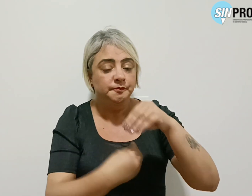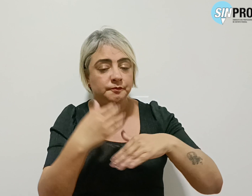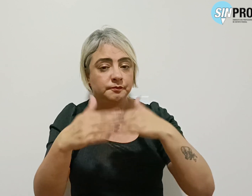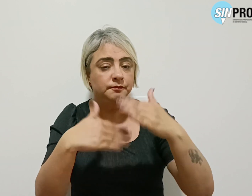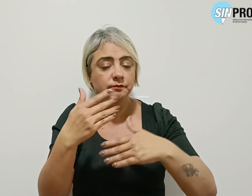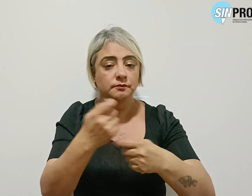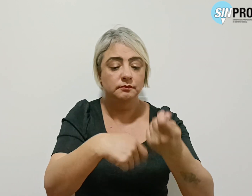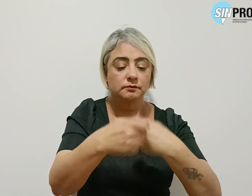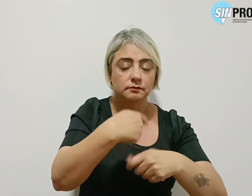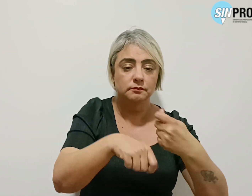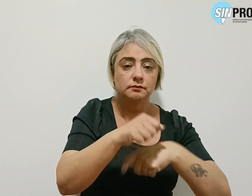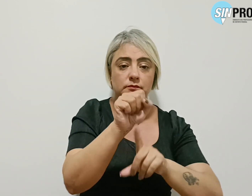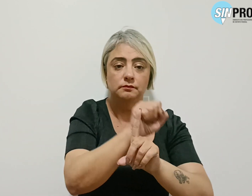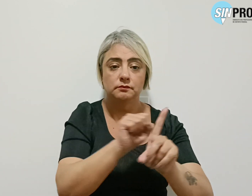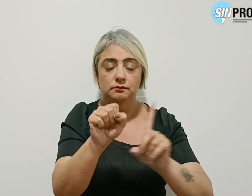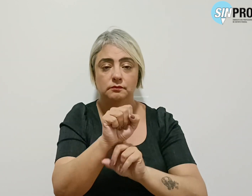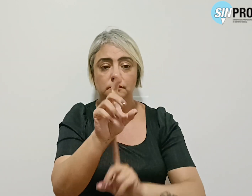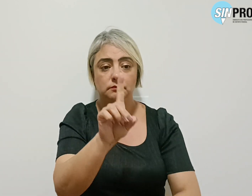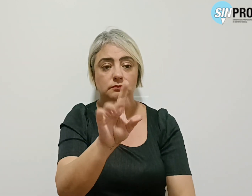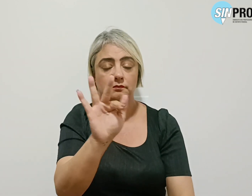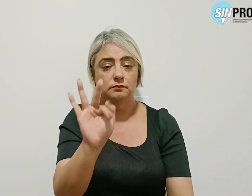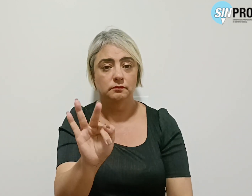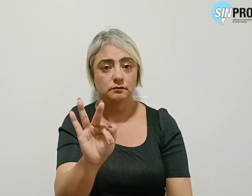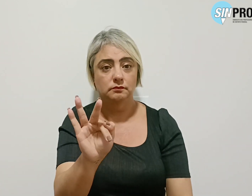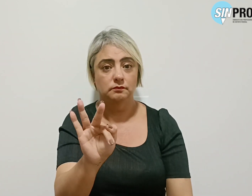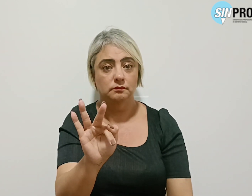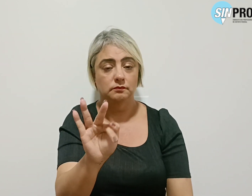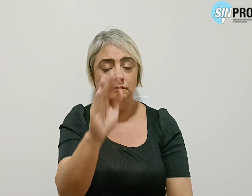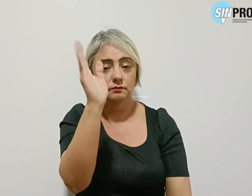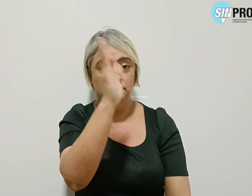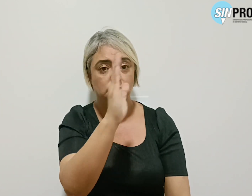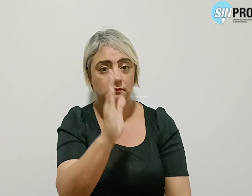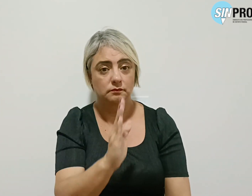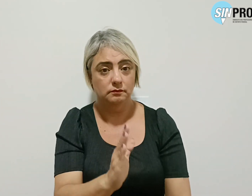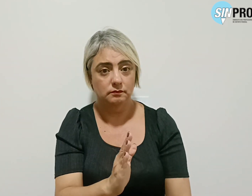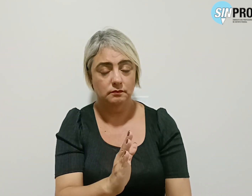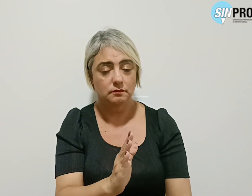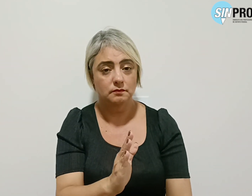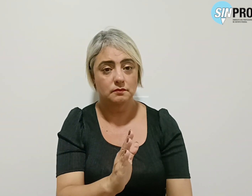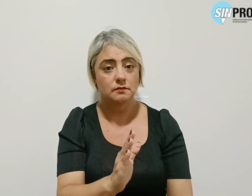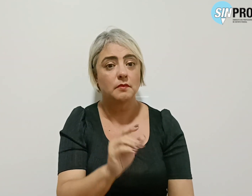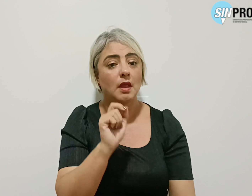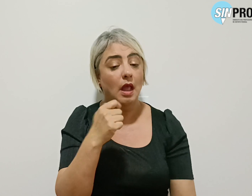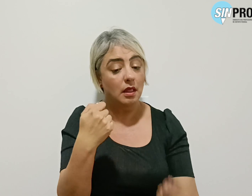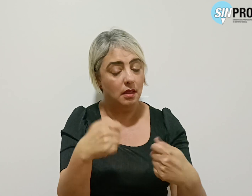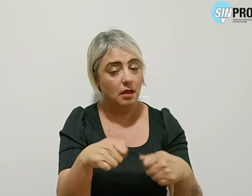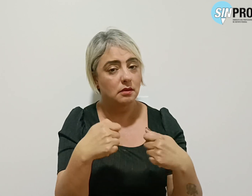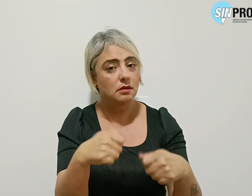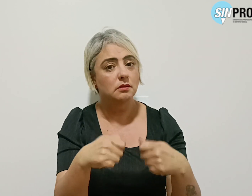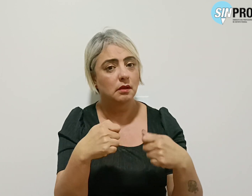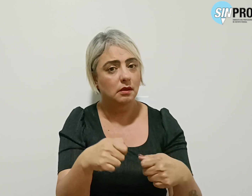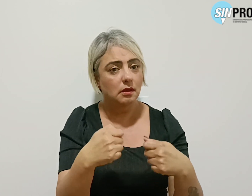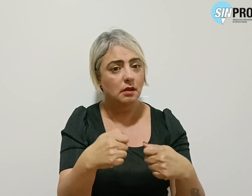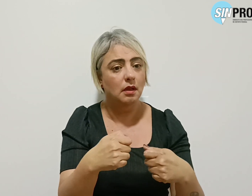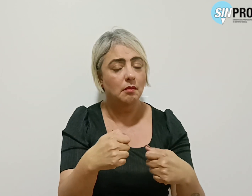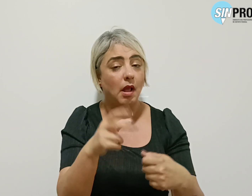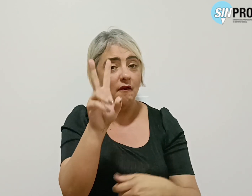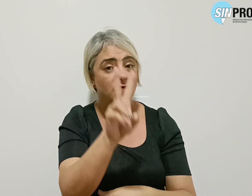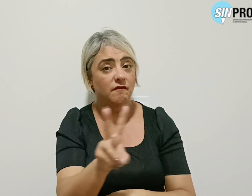econômico e social do Distrito Federal e do Brasil passa necessariamente pela valorização